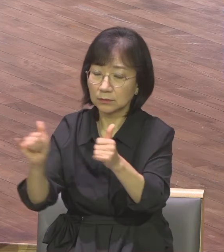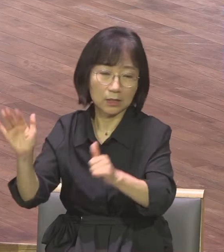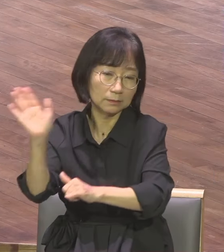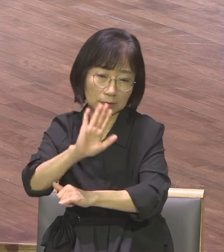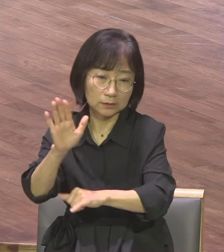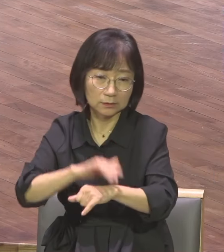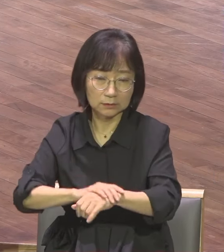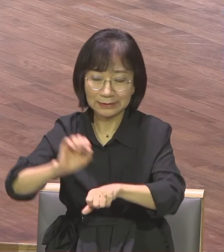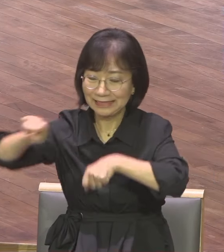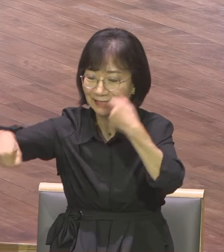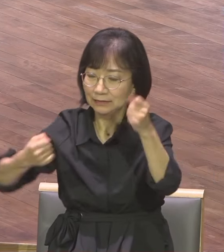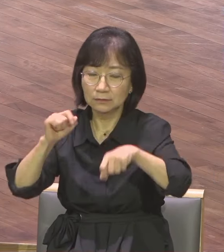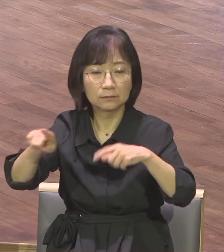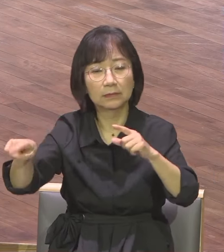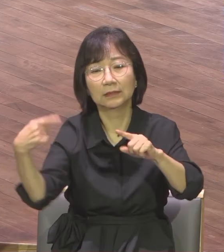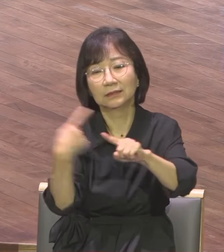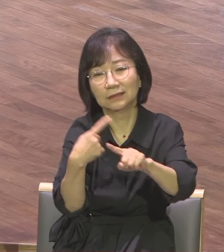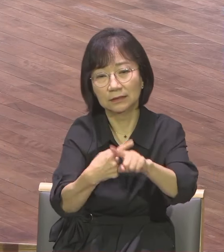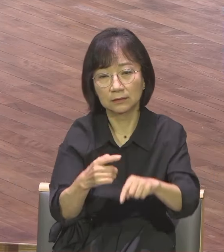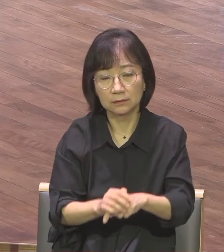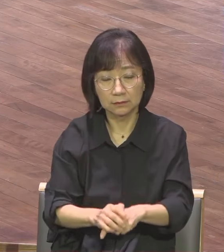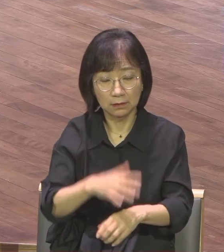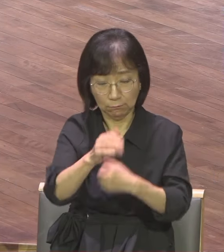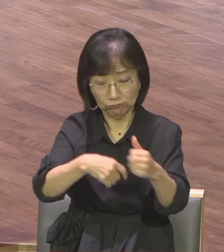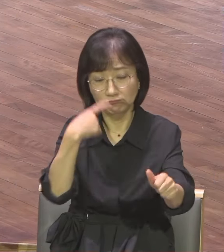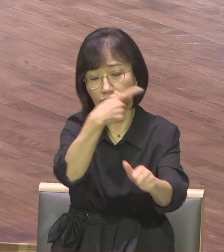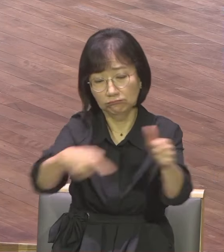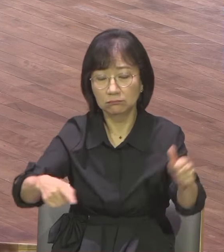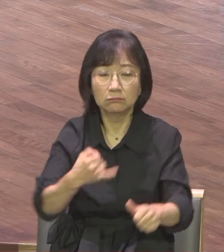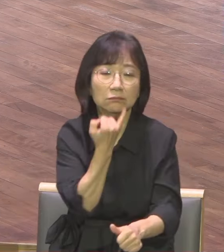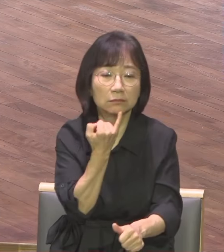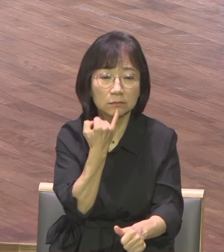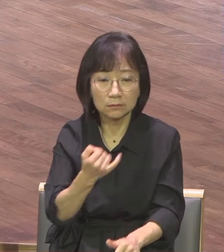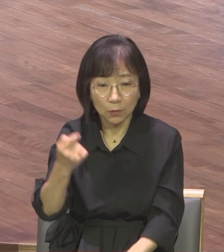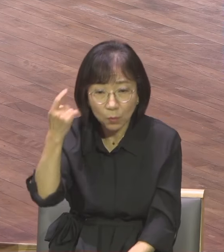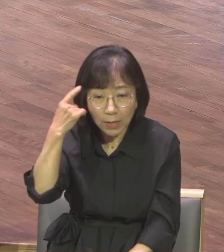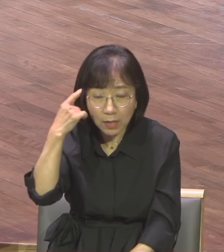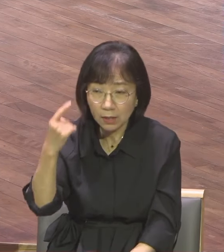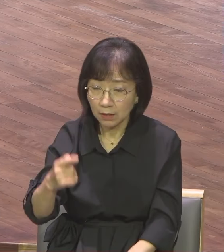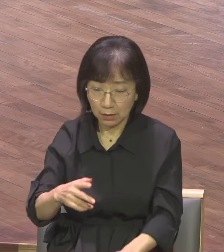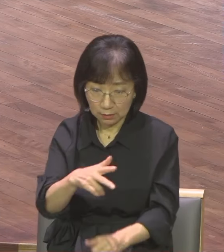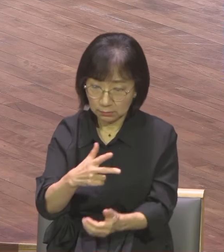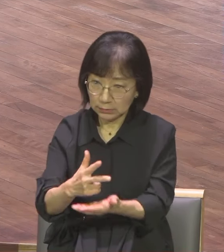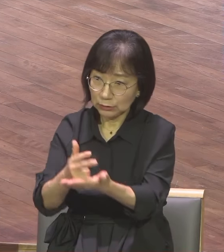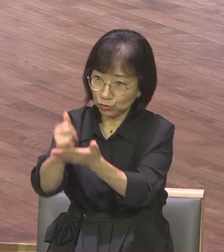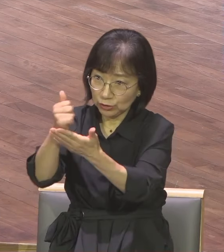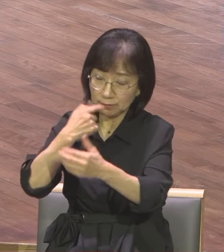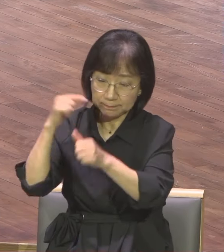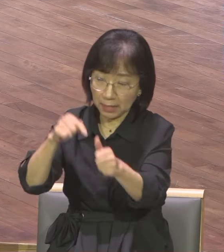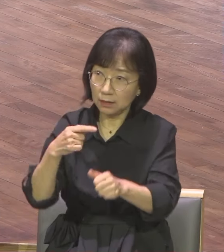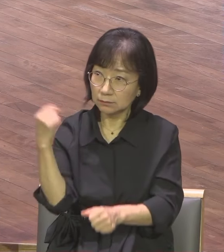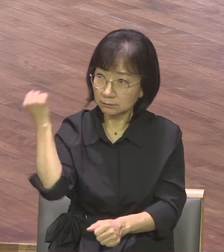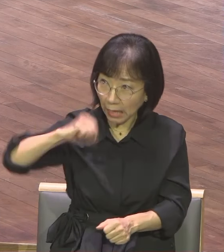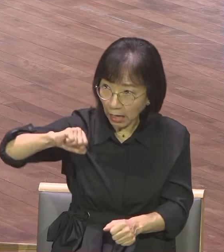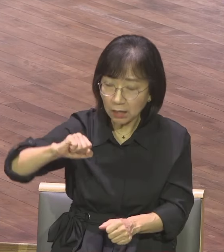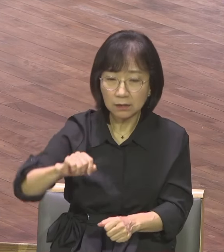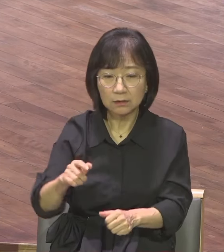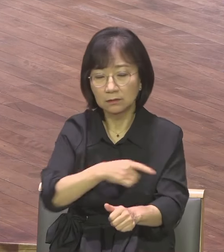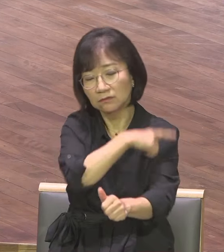죽어도 됩니다 로마 법에는 주인의 말에 거역하면 죽어도 주인은 전혀